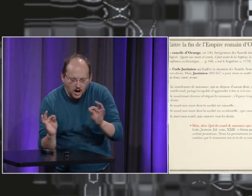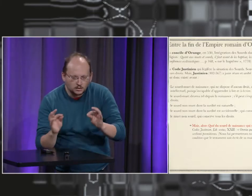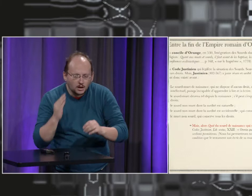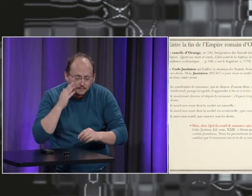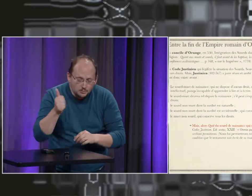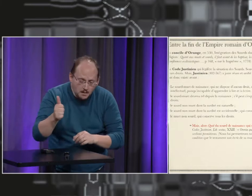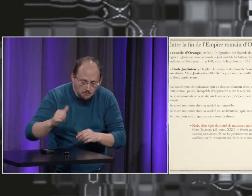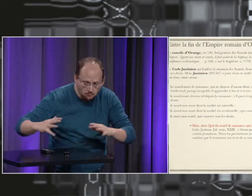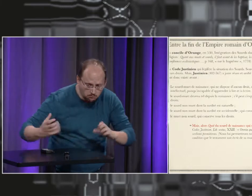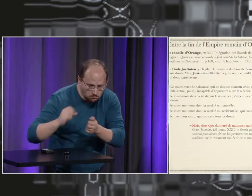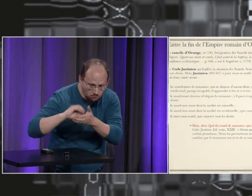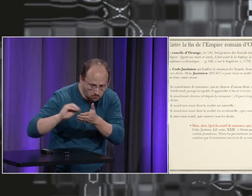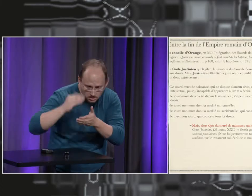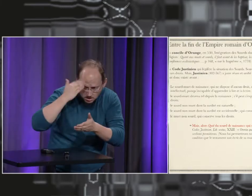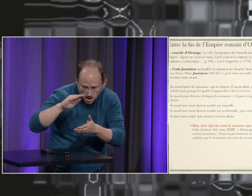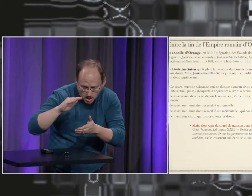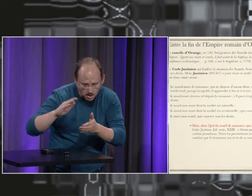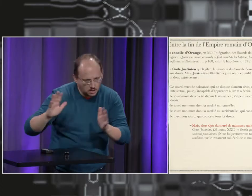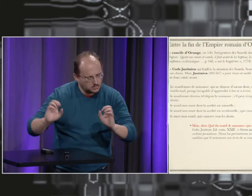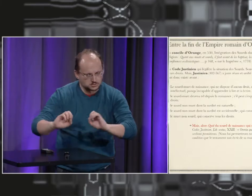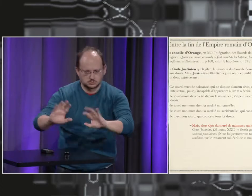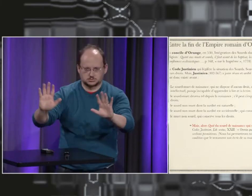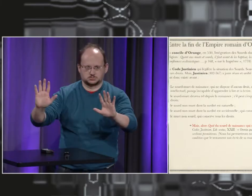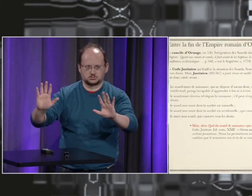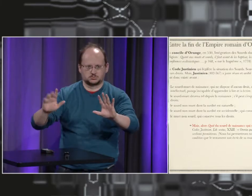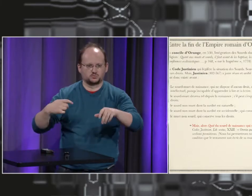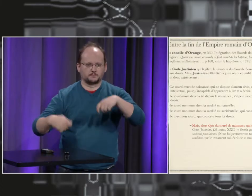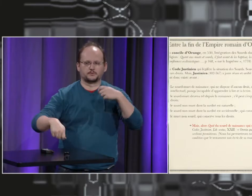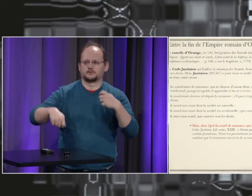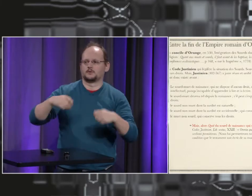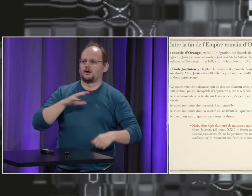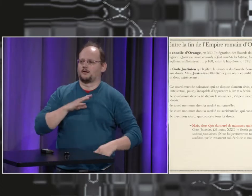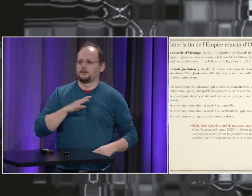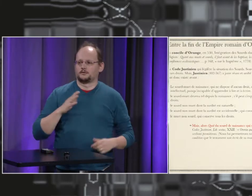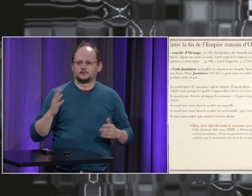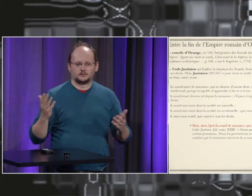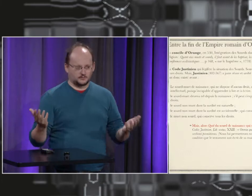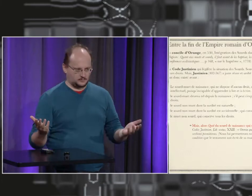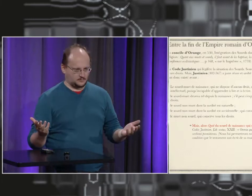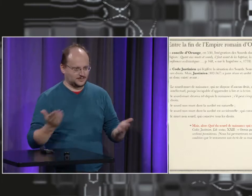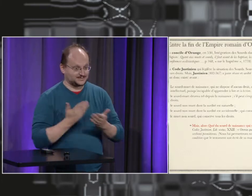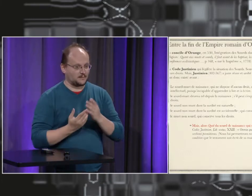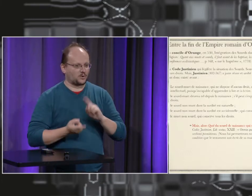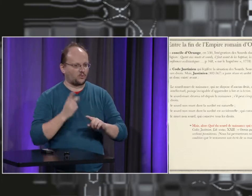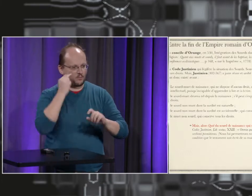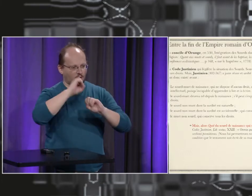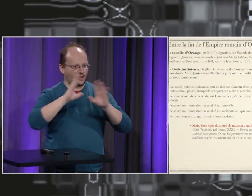victime par la suite si cette personne avait les compétences avait les connaissances pouvait s'exprimer par l'écrit elle pouvait